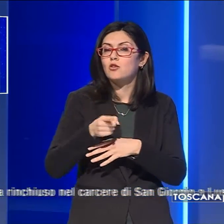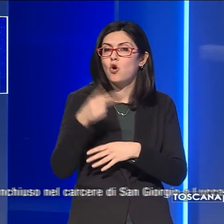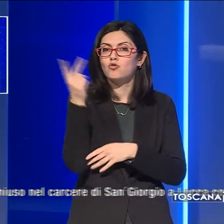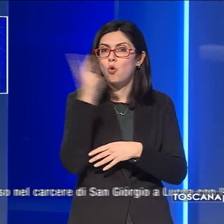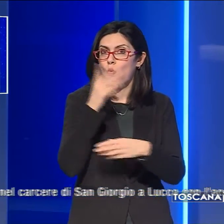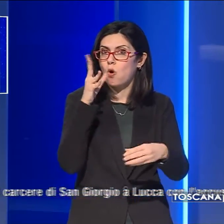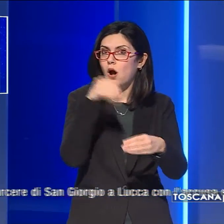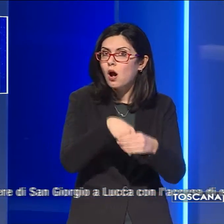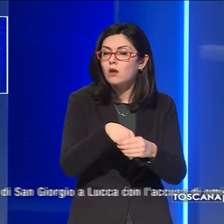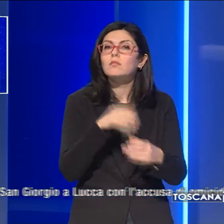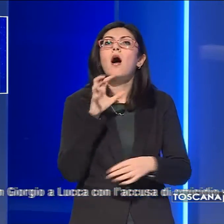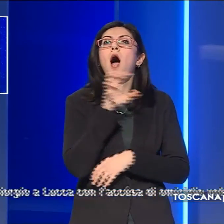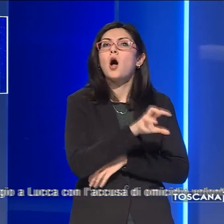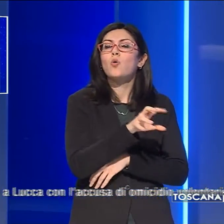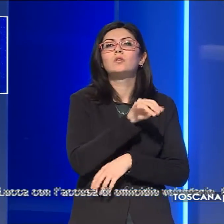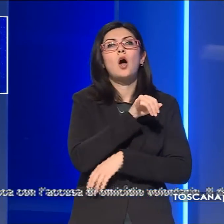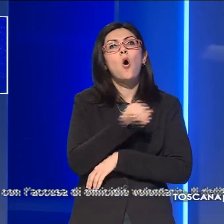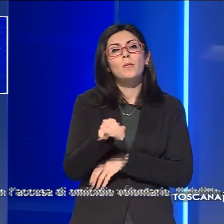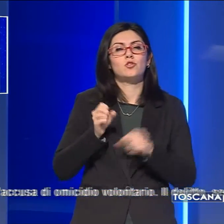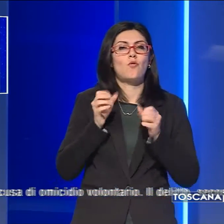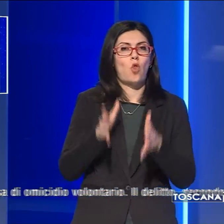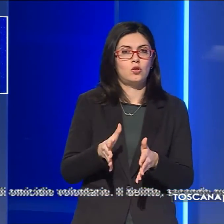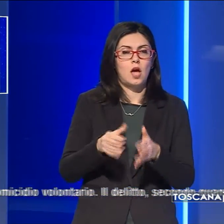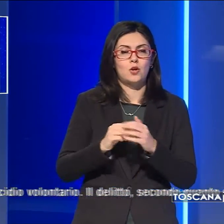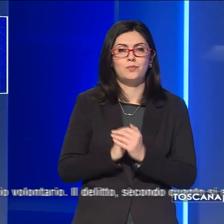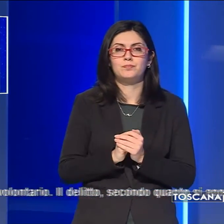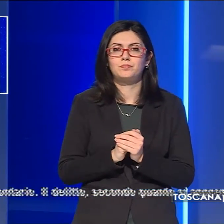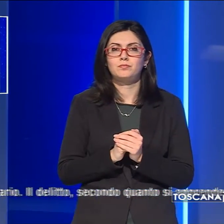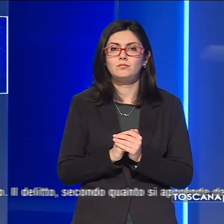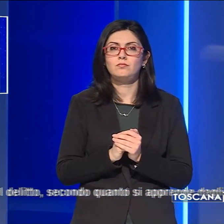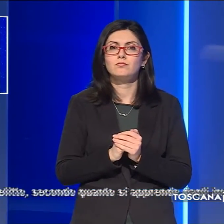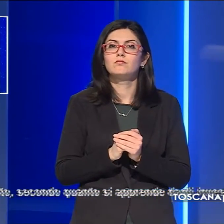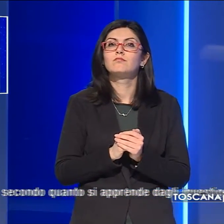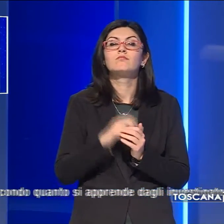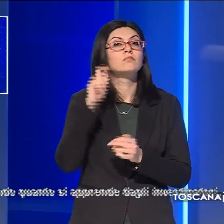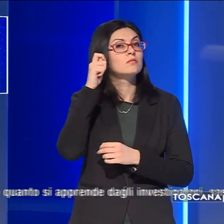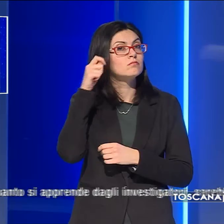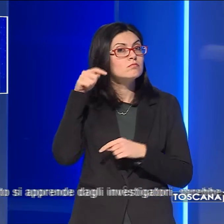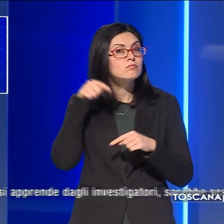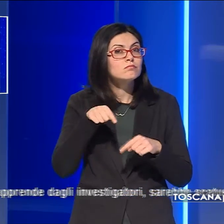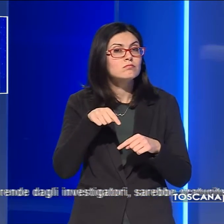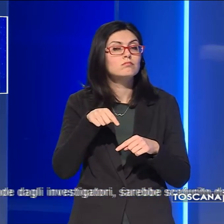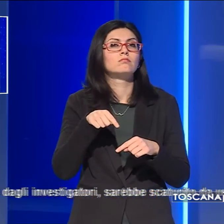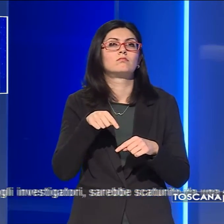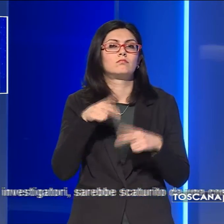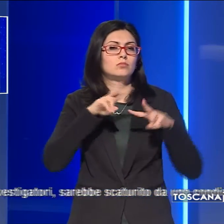Lucca con l'accusa di omicidio volontario. Il delitto, secondo quanto si apprende dagli investigatori,